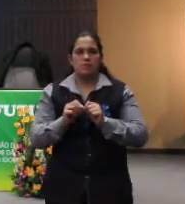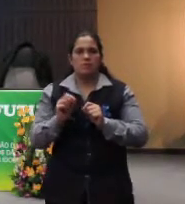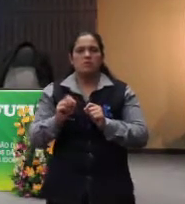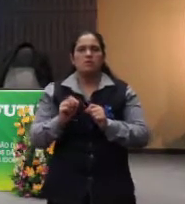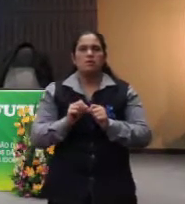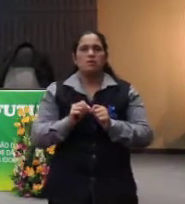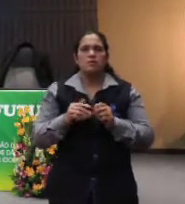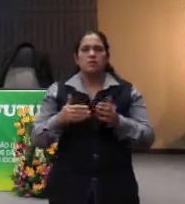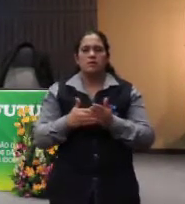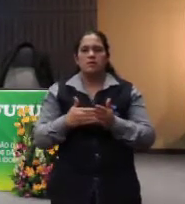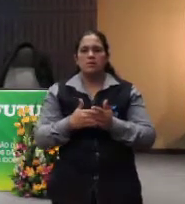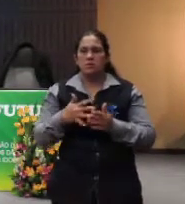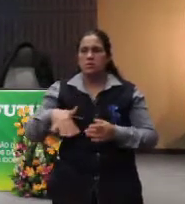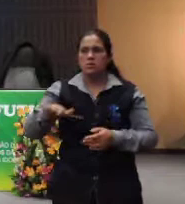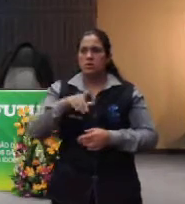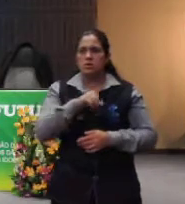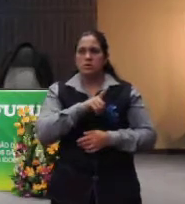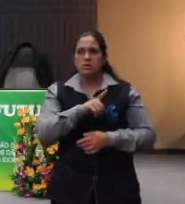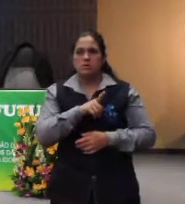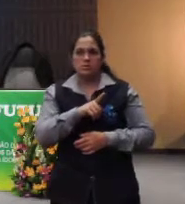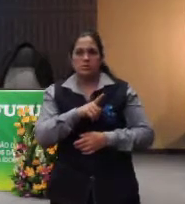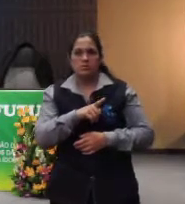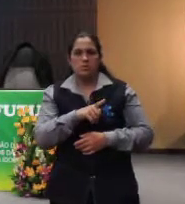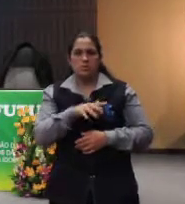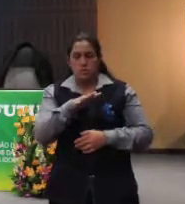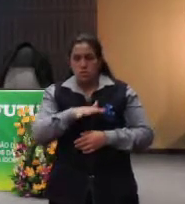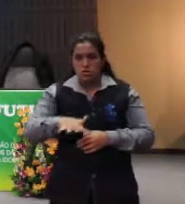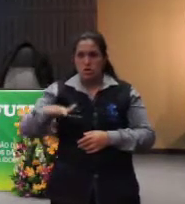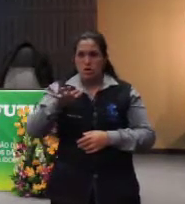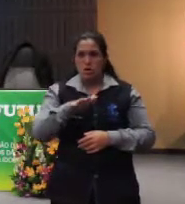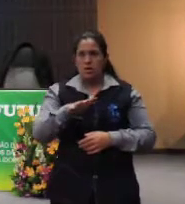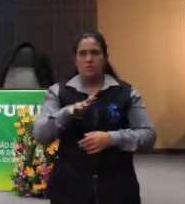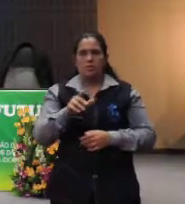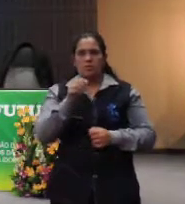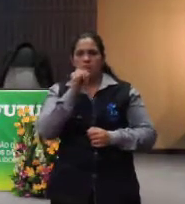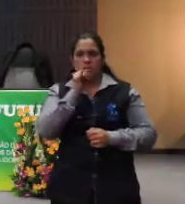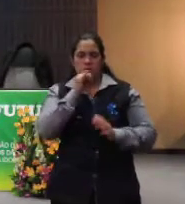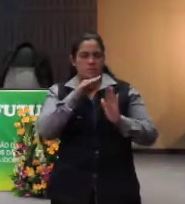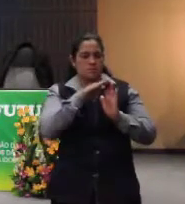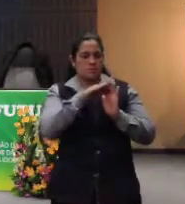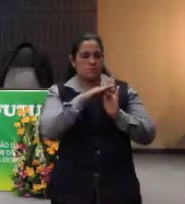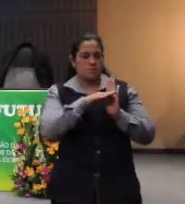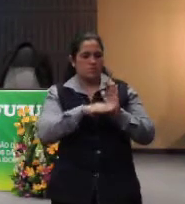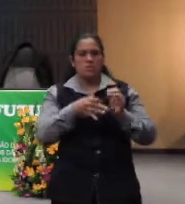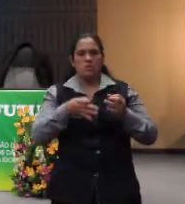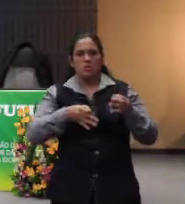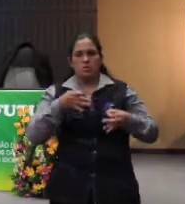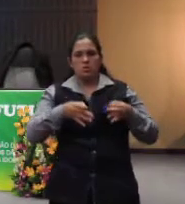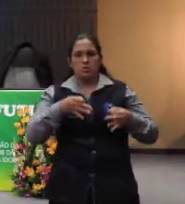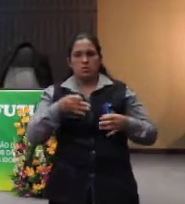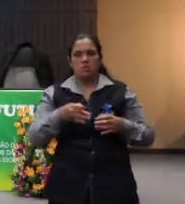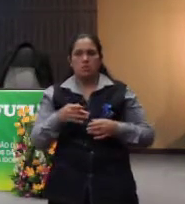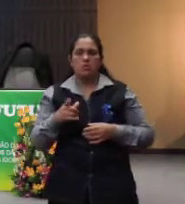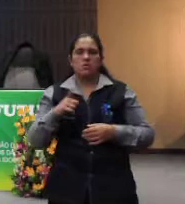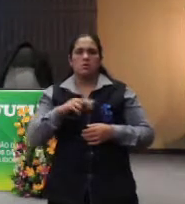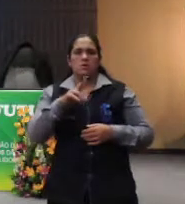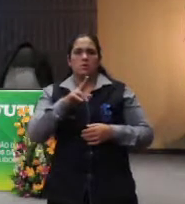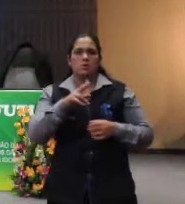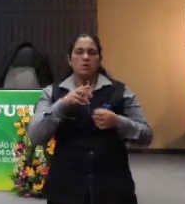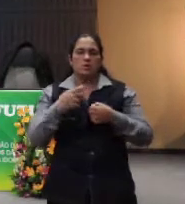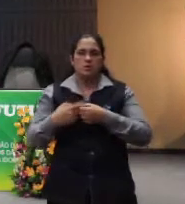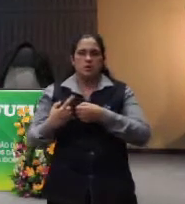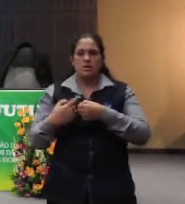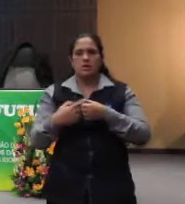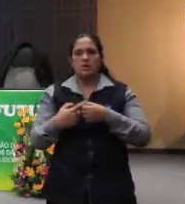as barreiras que nós temos, que a gente tem que superar, de maneira muito geral? Uma listinha jurídica. As urbanísticas, as